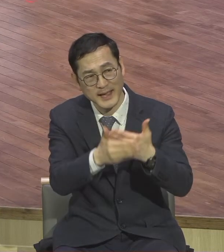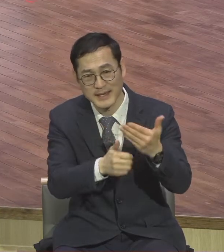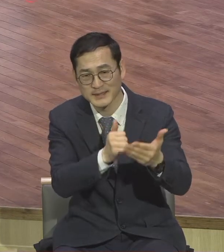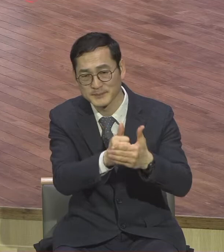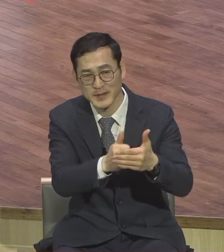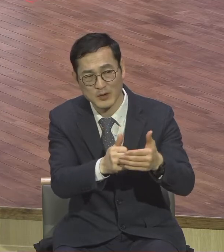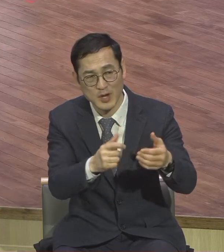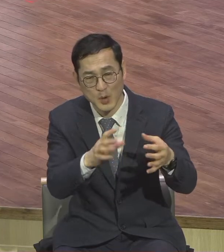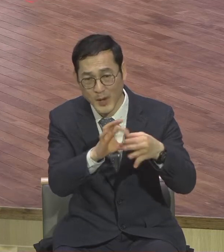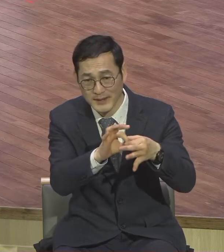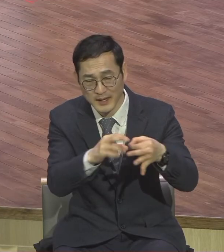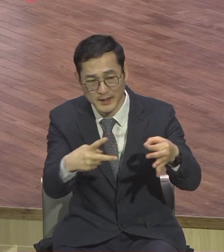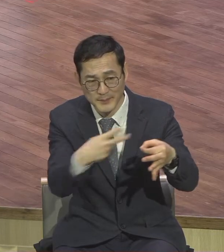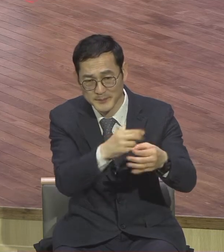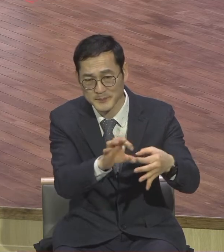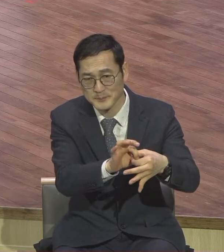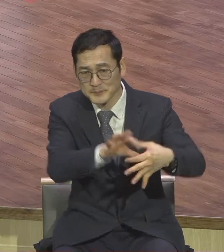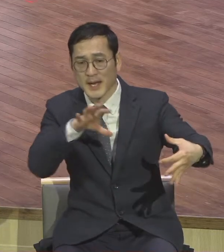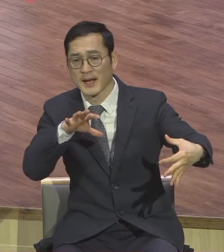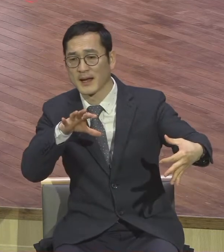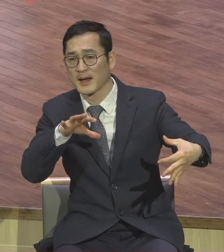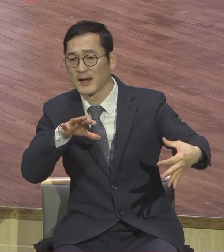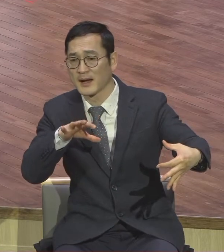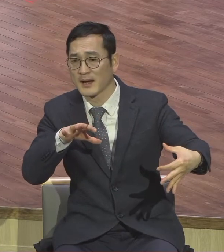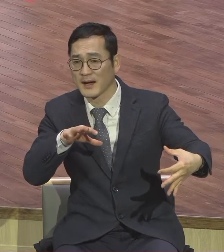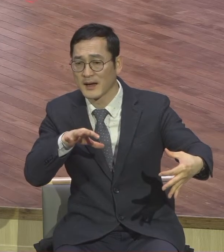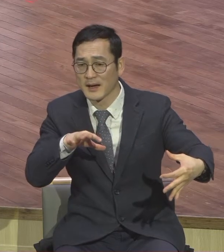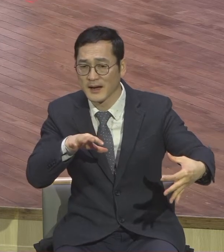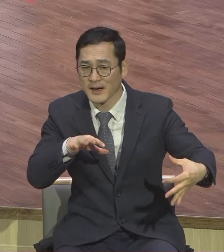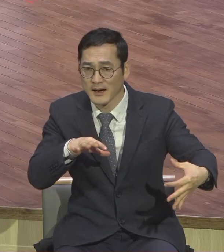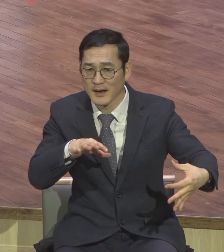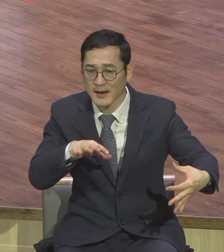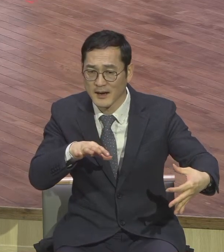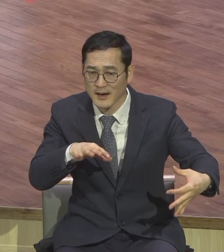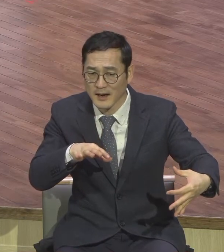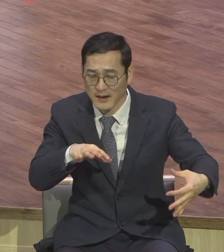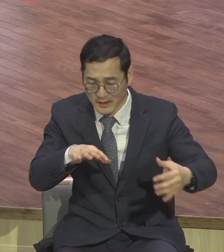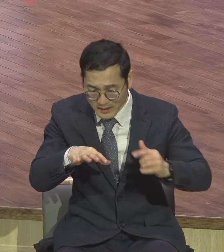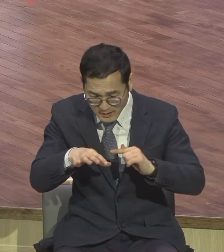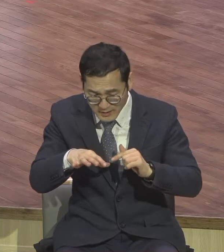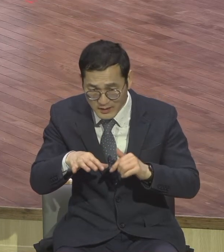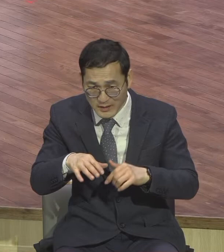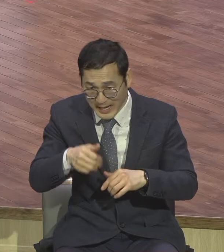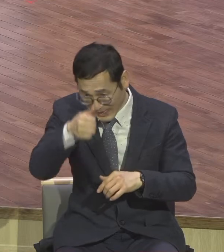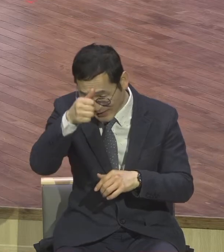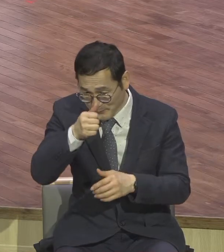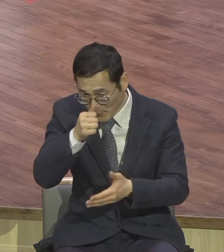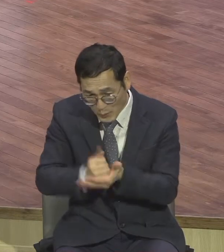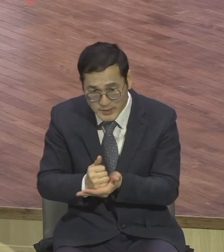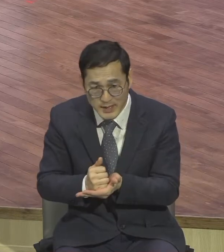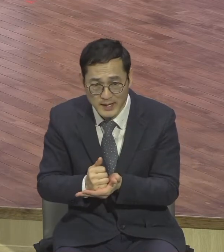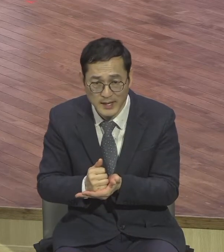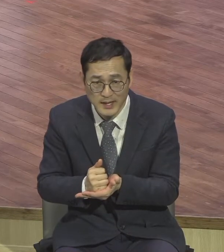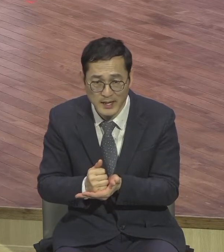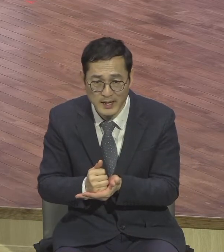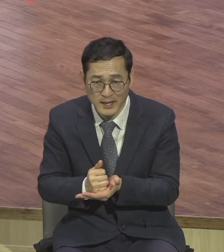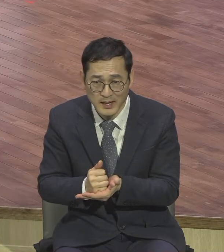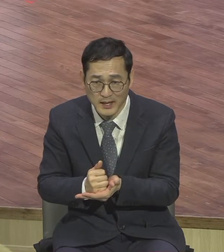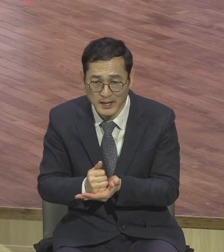짤렀어요 이어서 하나님 앞에 뭐요 범죄한 인간에게 제일 인간에게 뭐가 사면 사람과의 관계가 털어져 버려